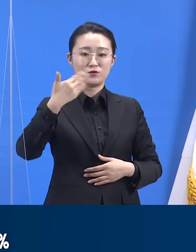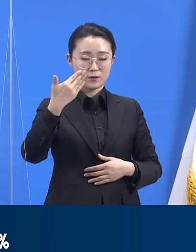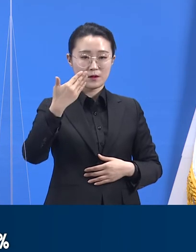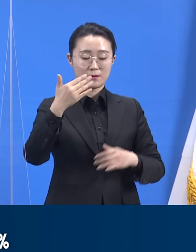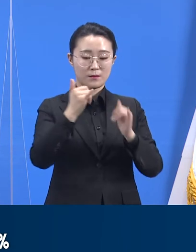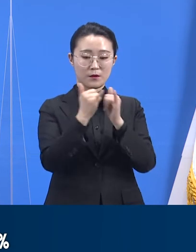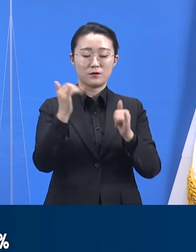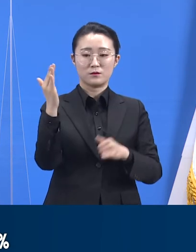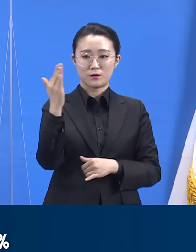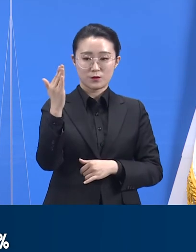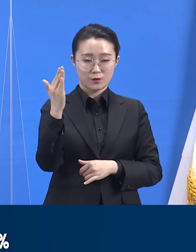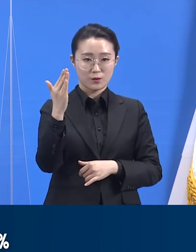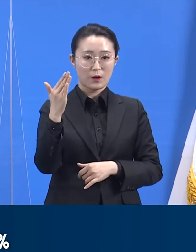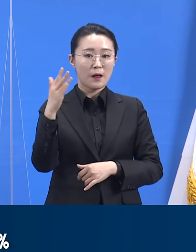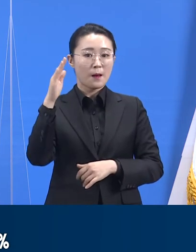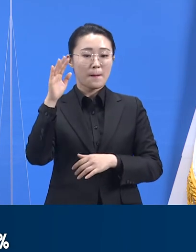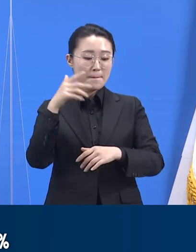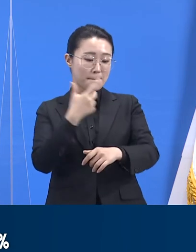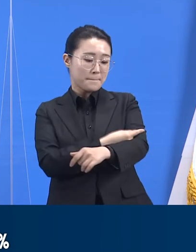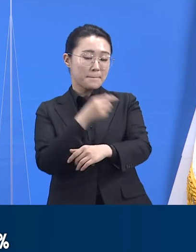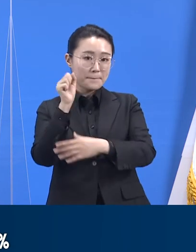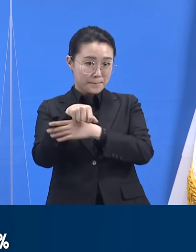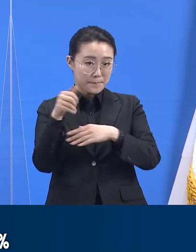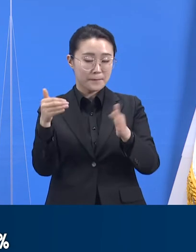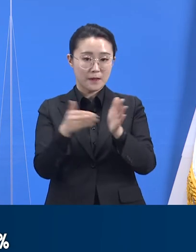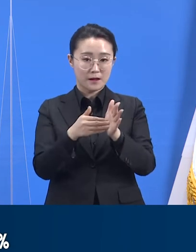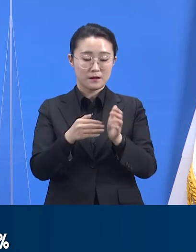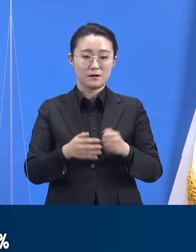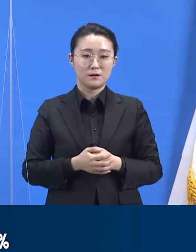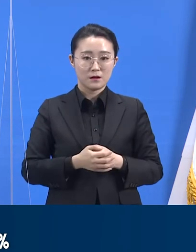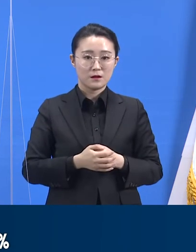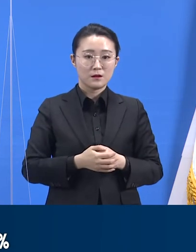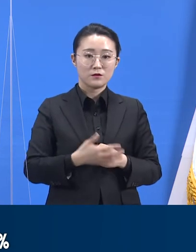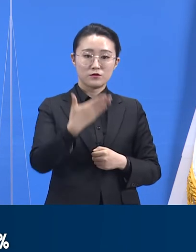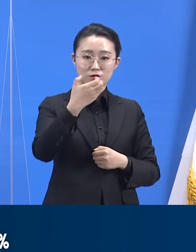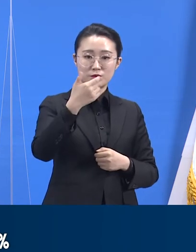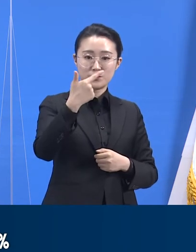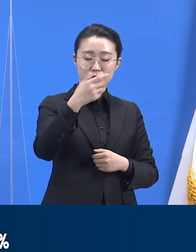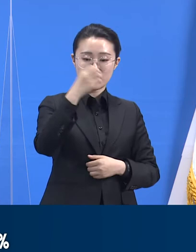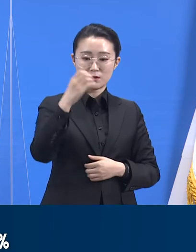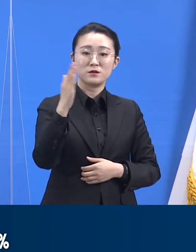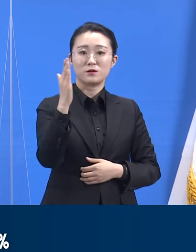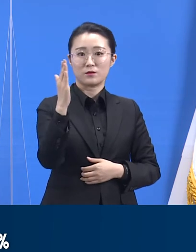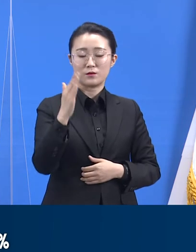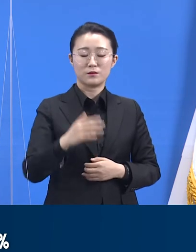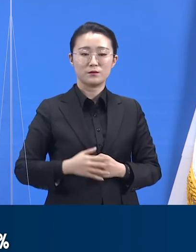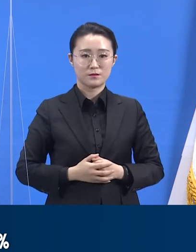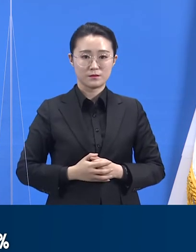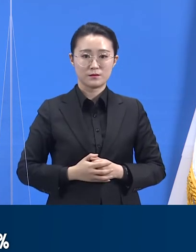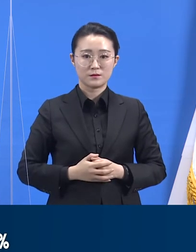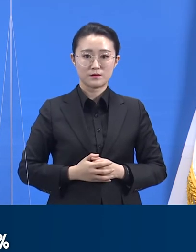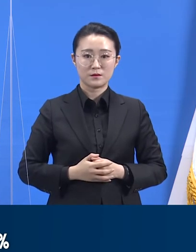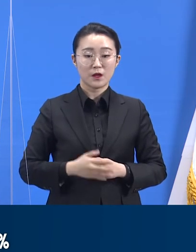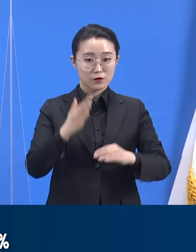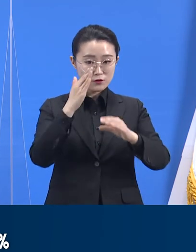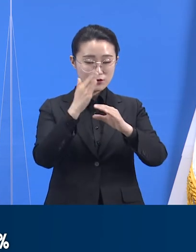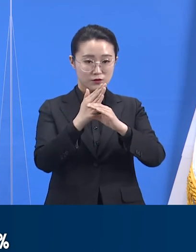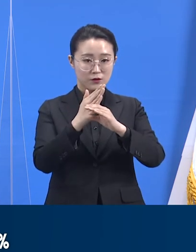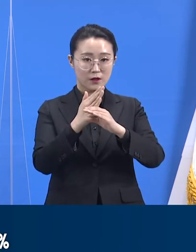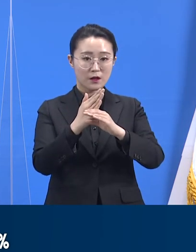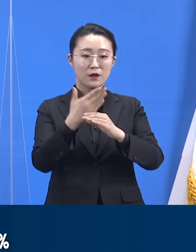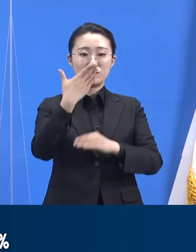동의율은 92.6%입니다. 접종 동의자 대비 접종률은 96.3